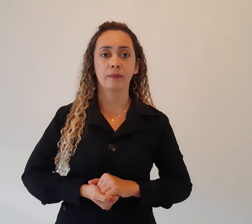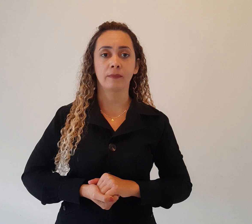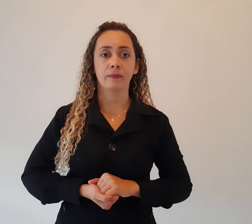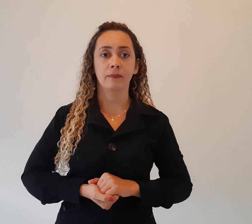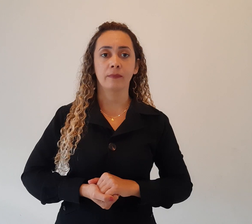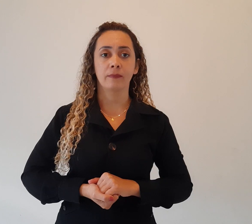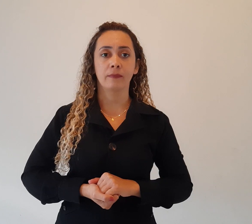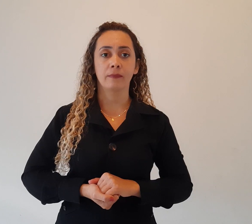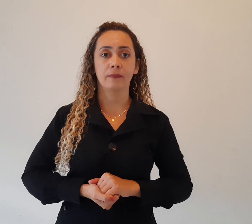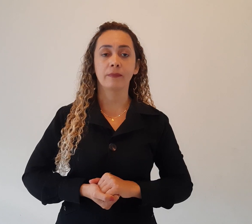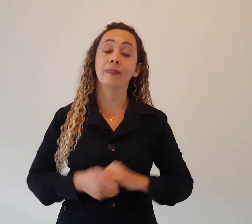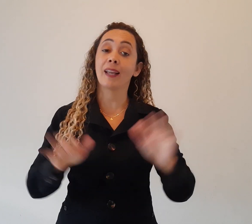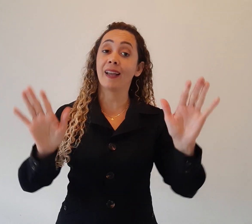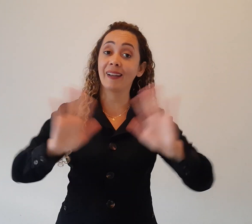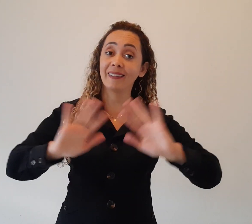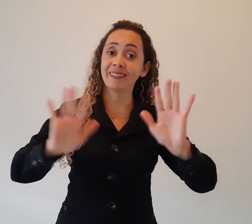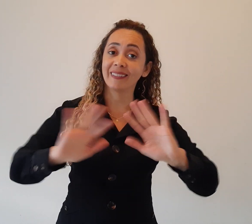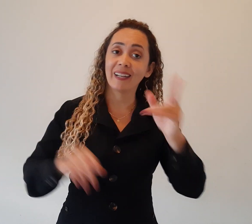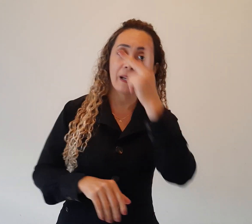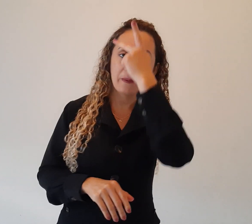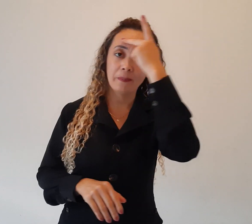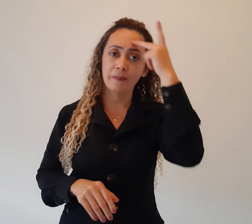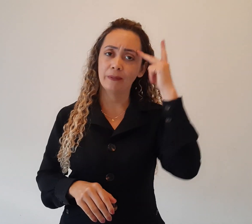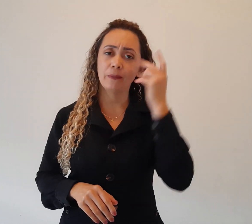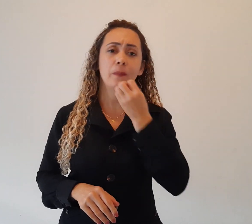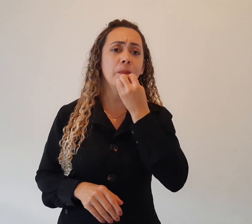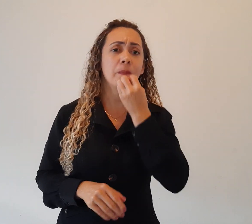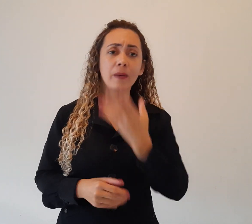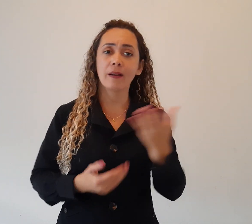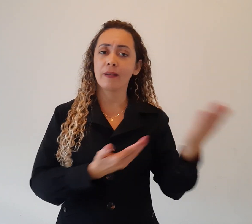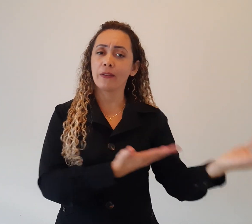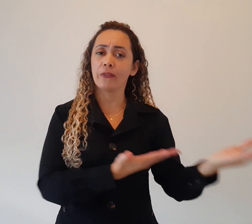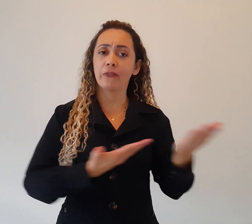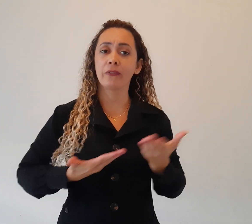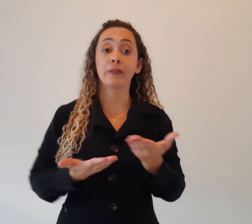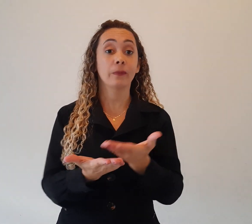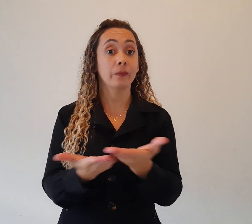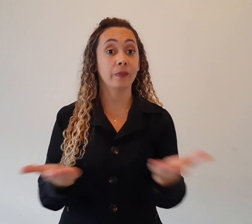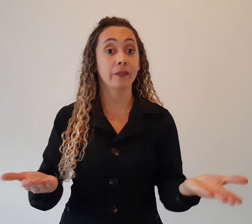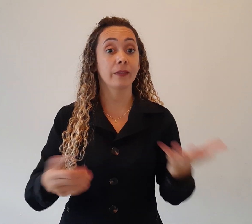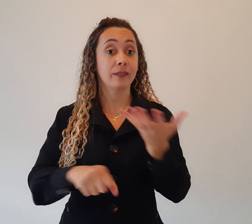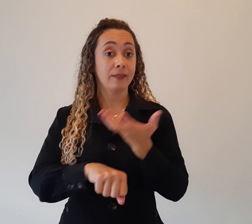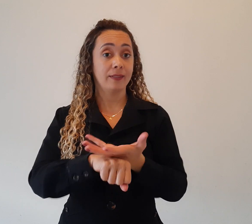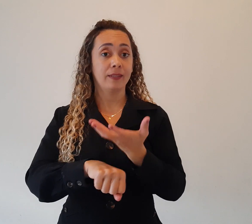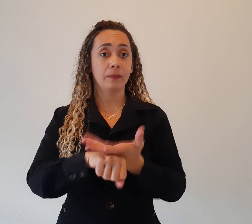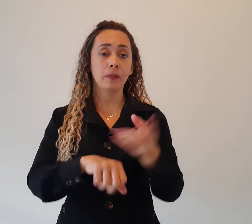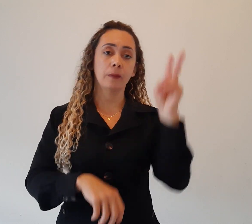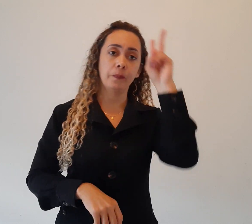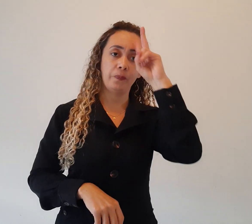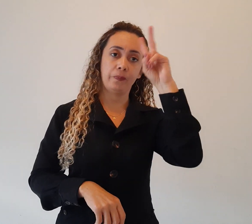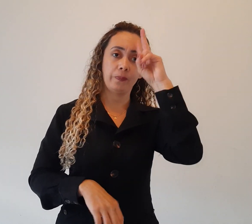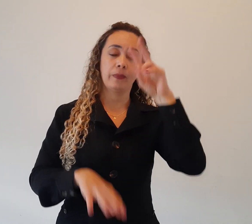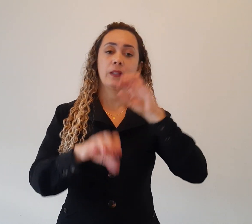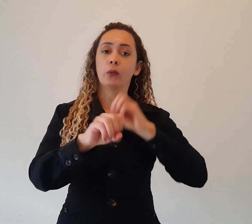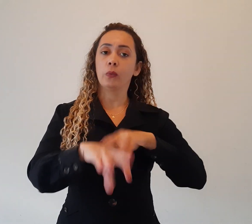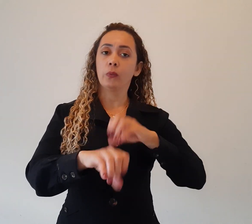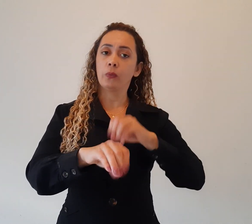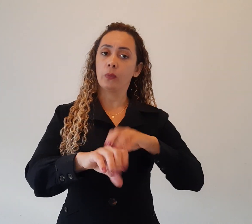Olá pessoal, bem-vindos, bem-vindas à disciplina de História da Educação. Eu me chamo